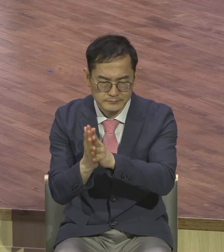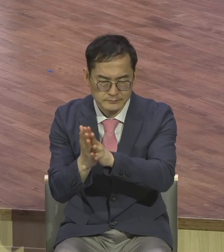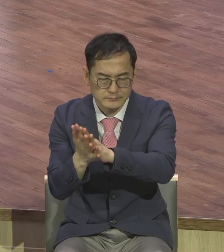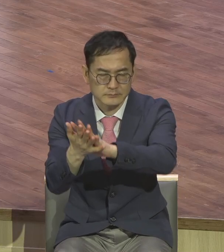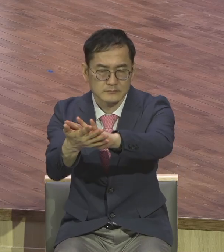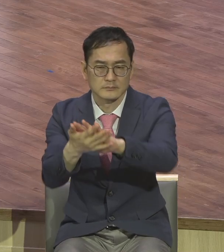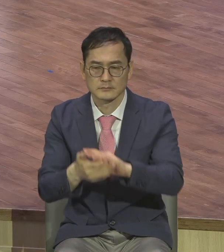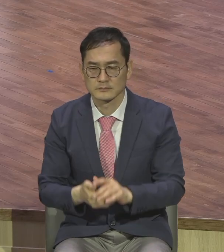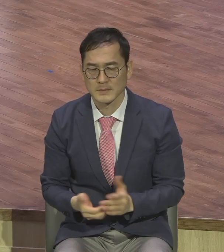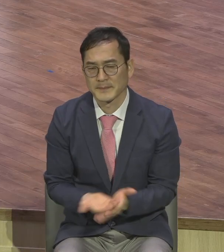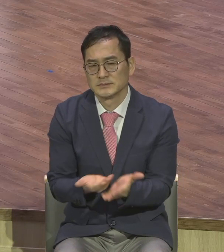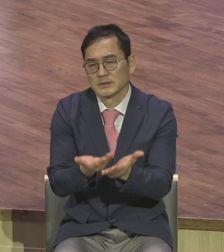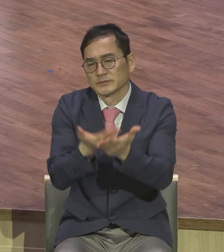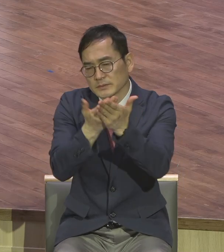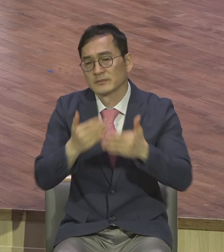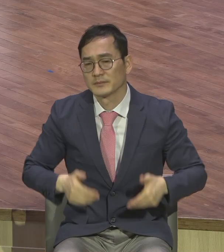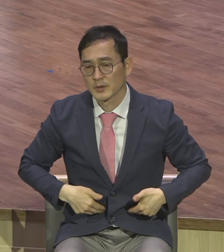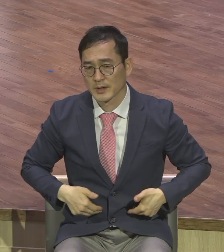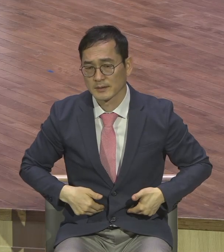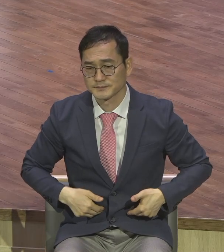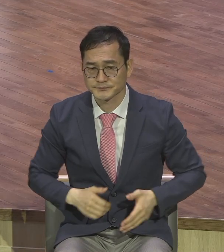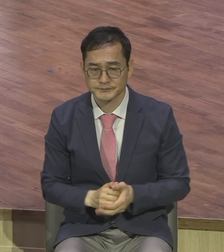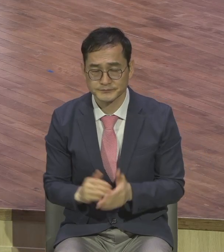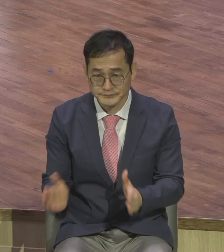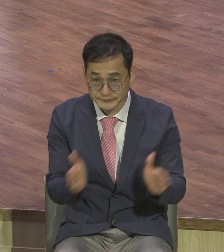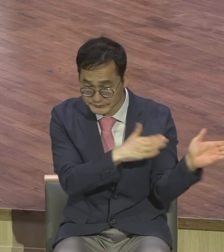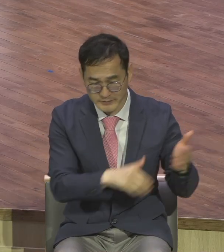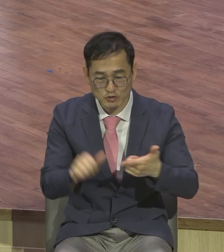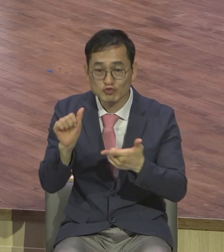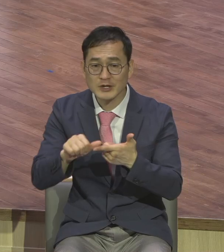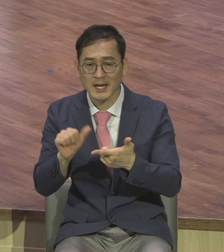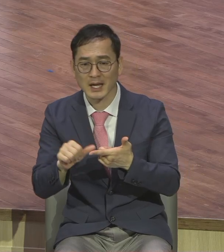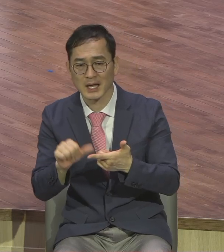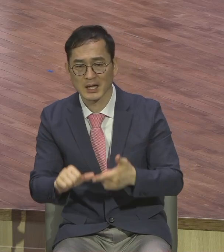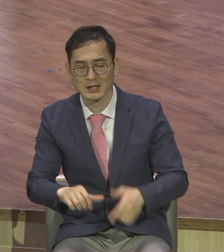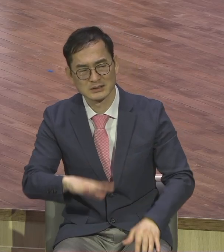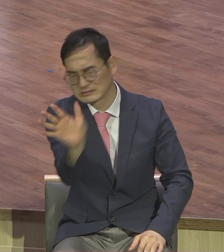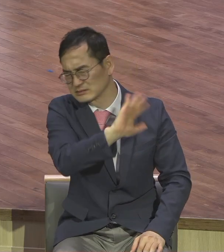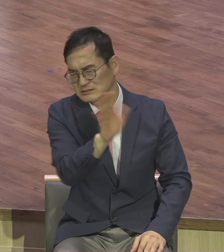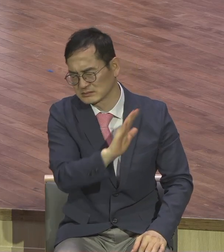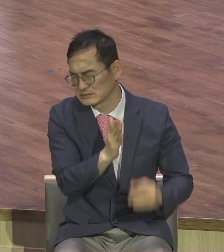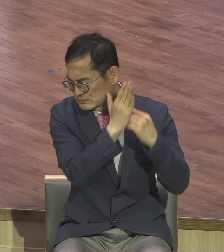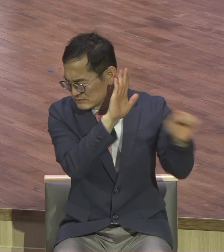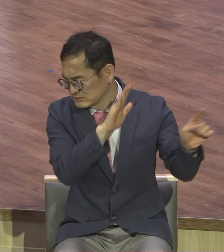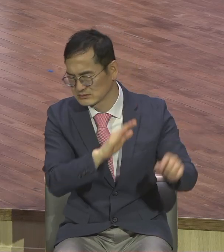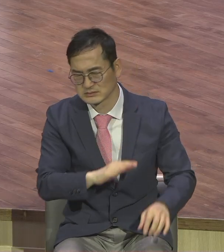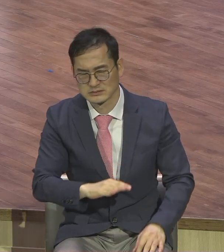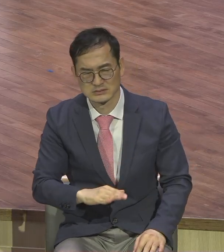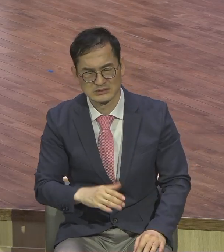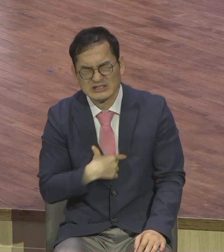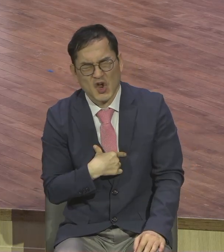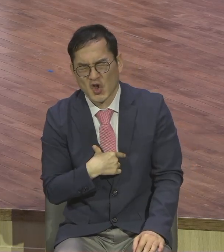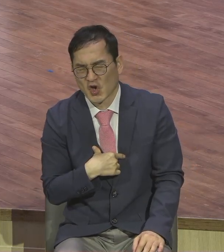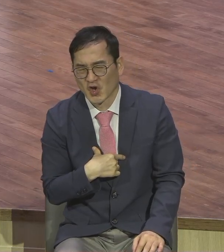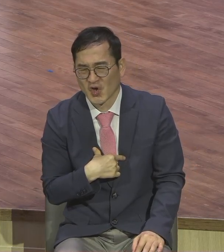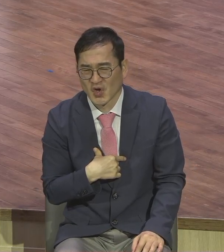그러나 이와 반대로 둘째 아들이 마음이 처음에 거절했습니다. 안간다 했습니다. 그런데 곧 자신의